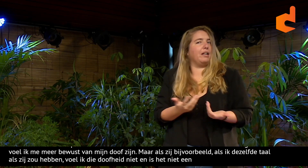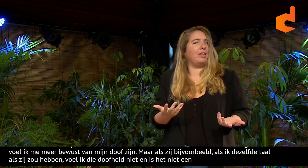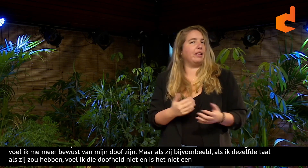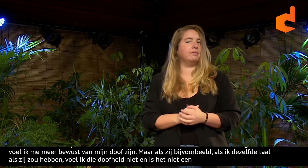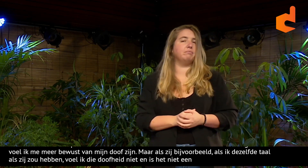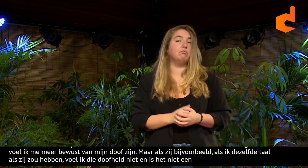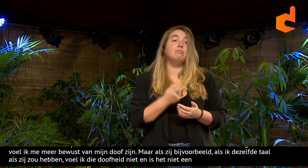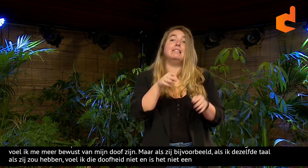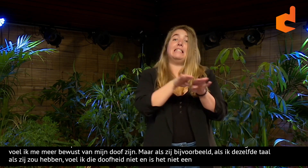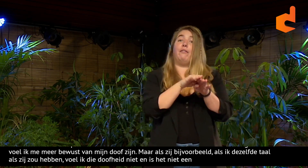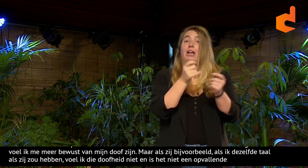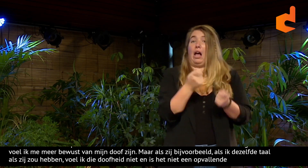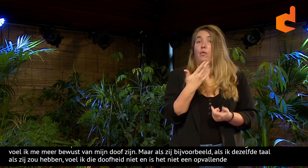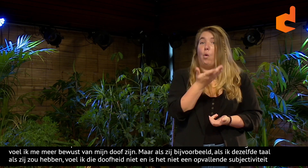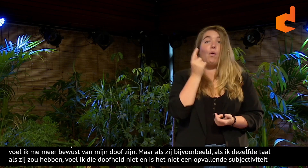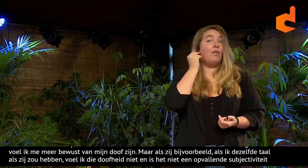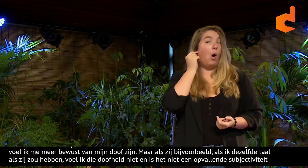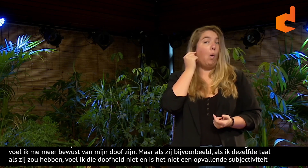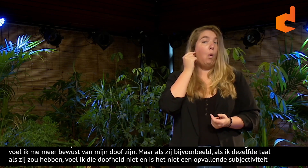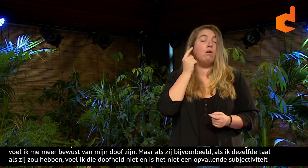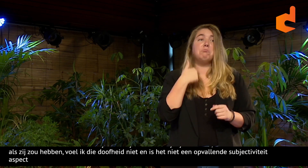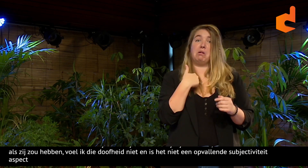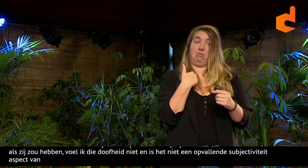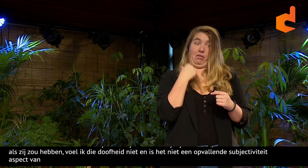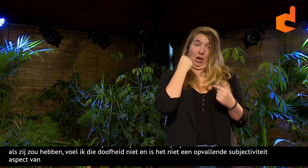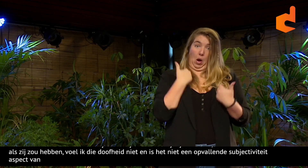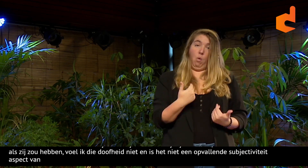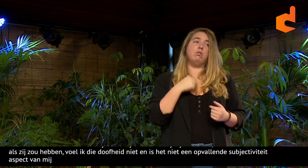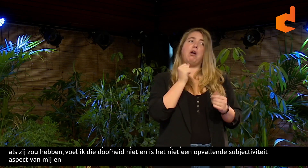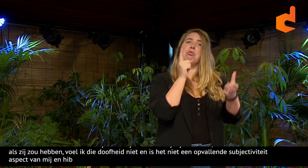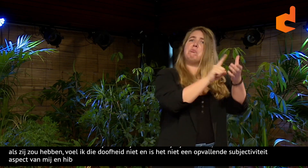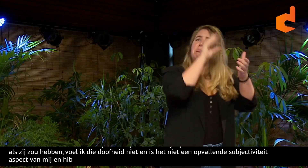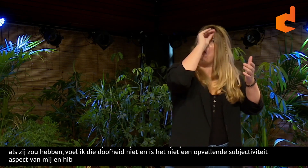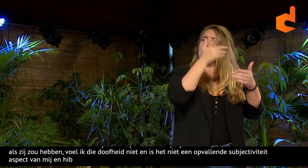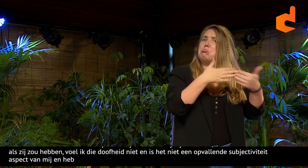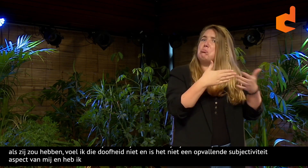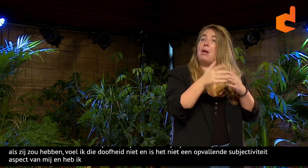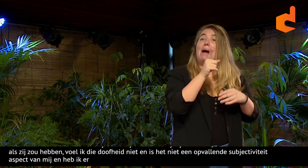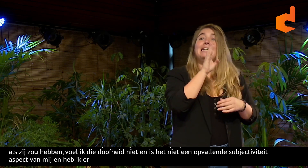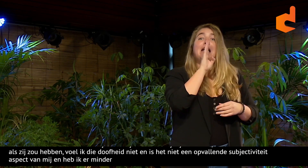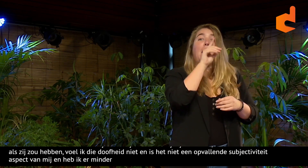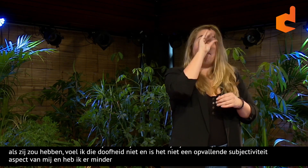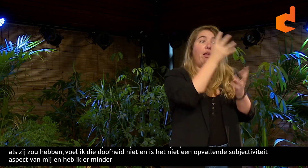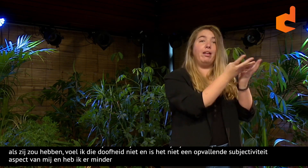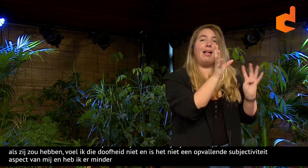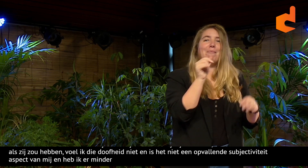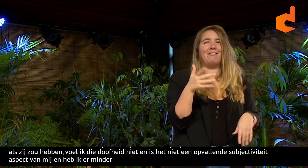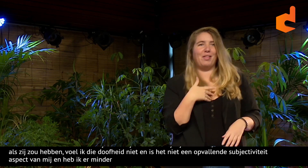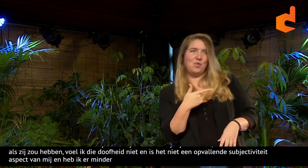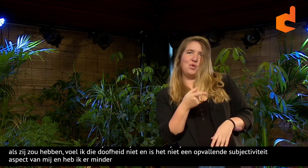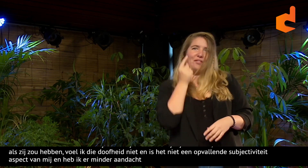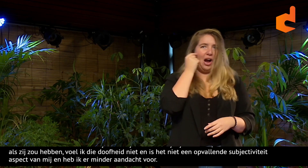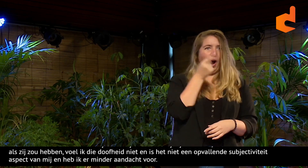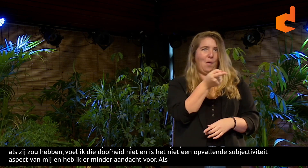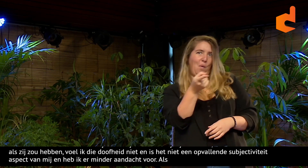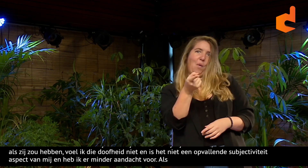aspect van mij. Dan heb ik daar minder aandacht voor. Hetzelfde geldt bijvoorbeeld voor vrouw zijn. Als ik als vrouw in, misschien als man